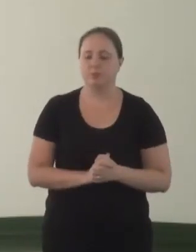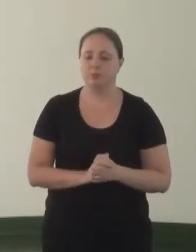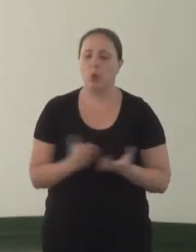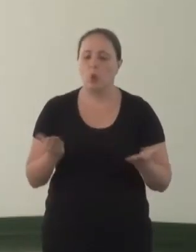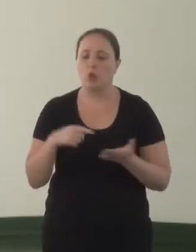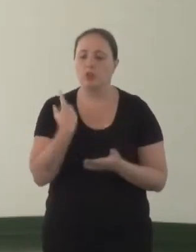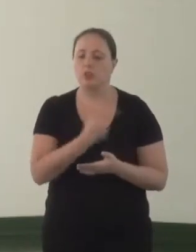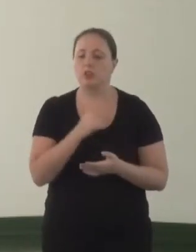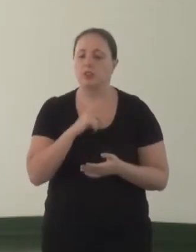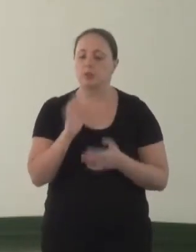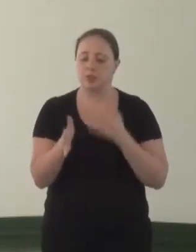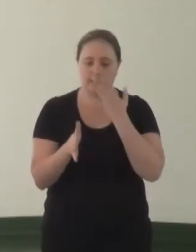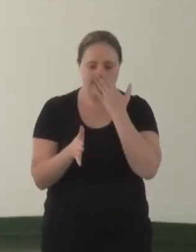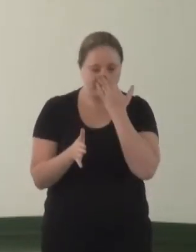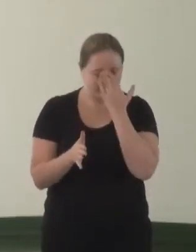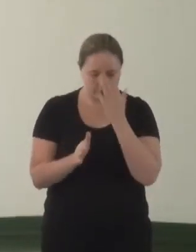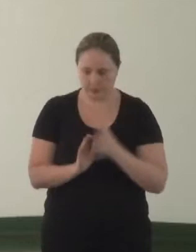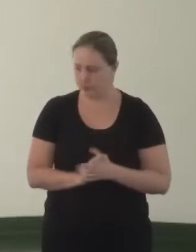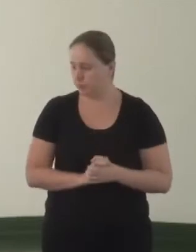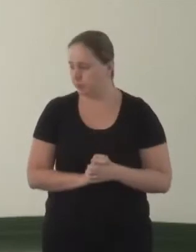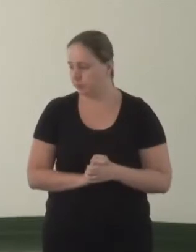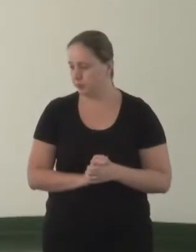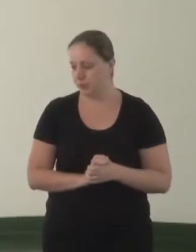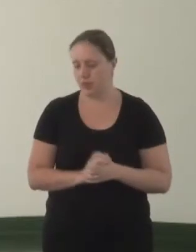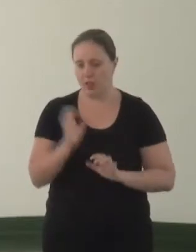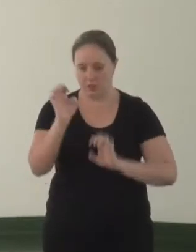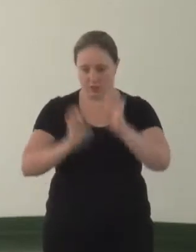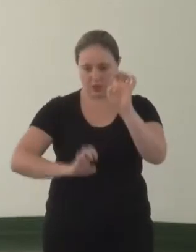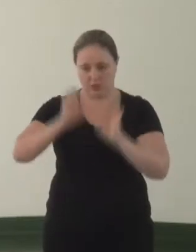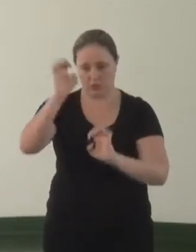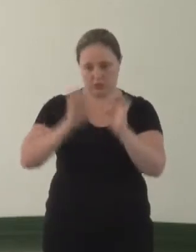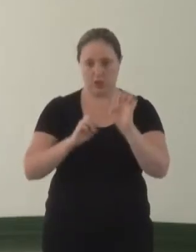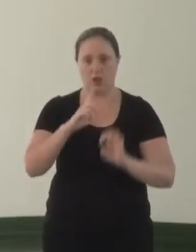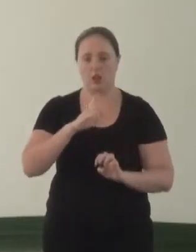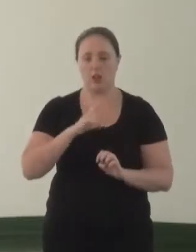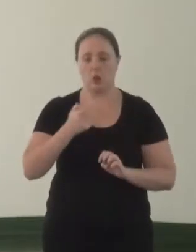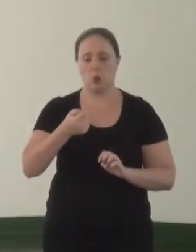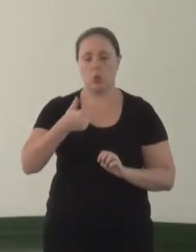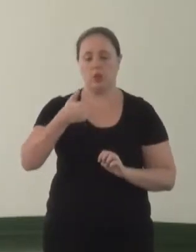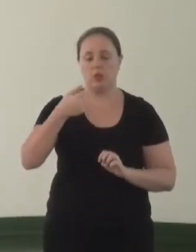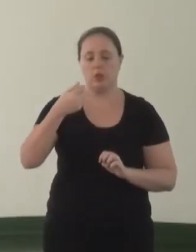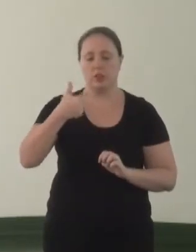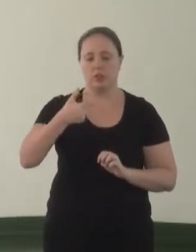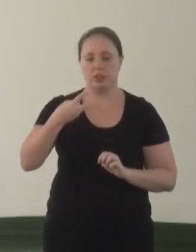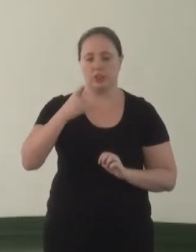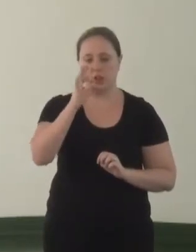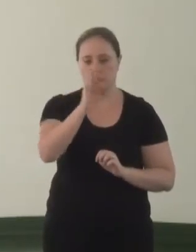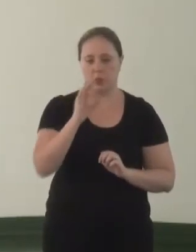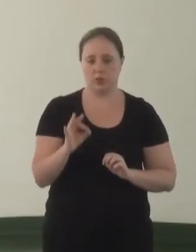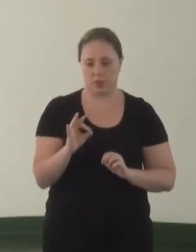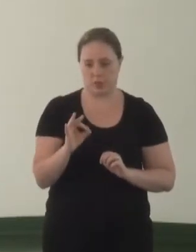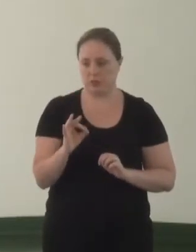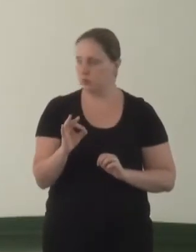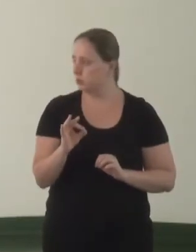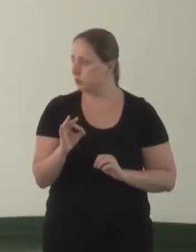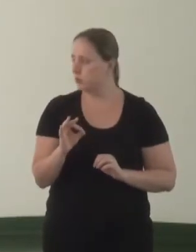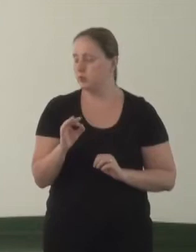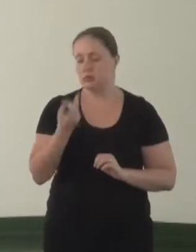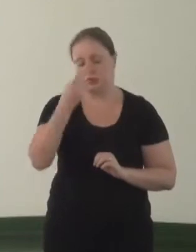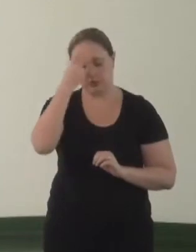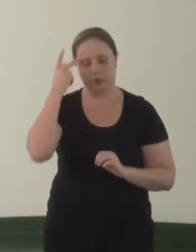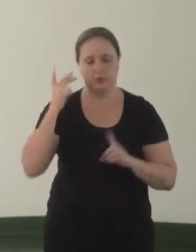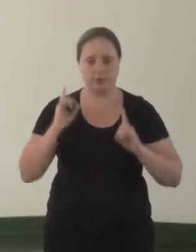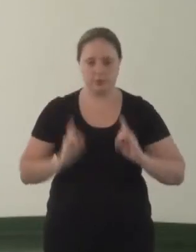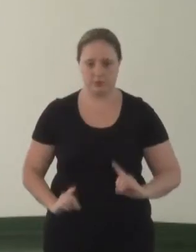pela estatística, né? Nós temos quase 23% de deficientes.